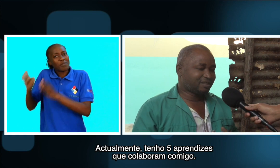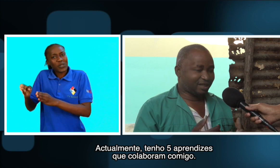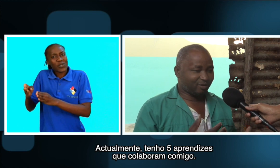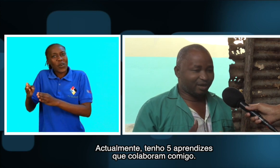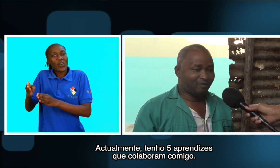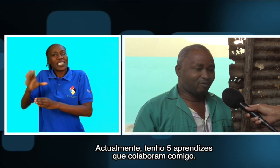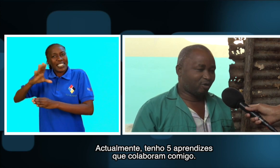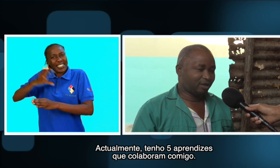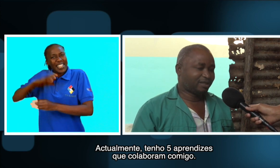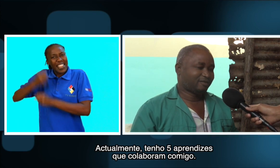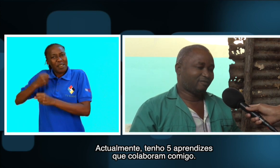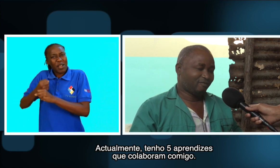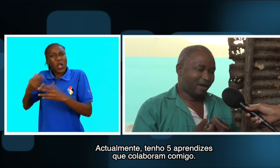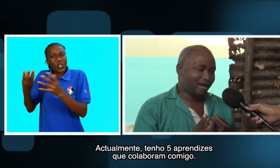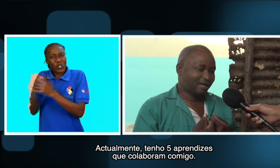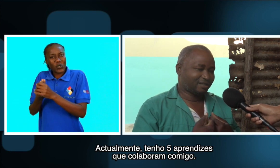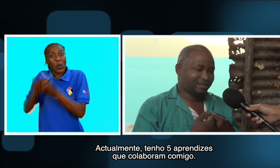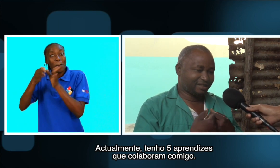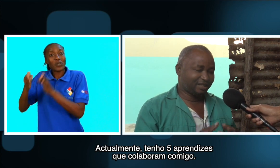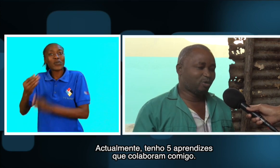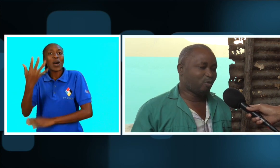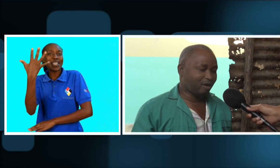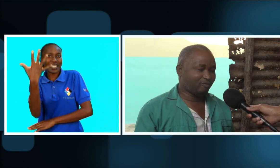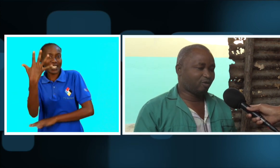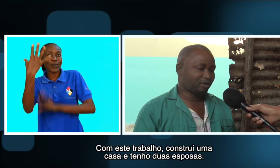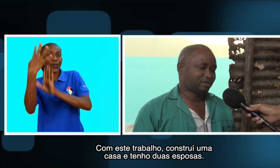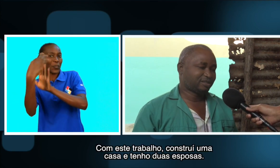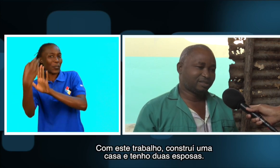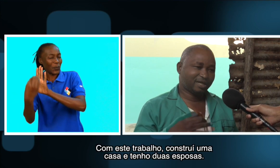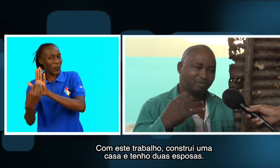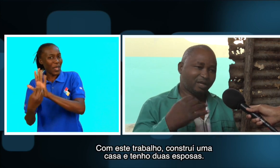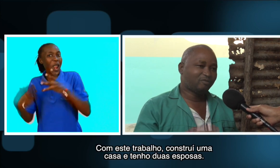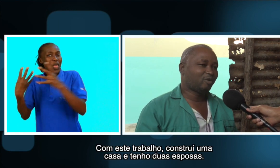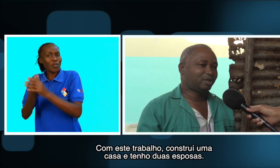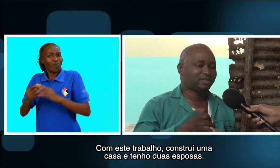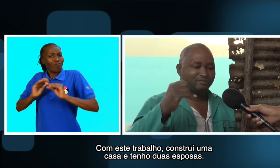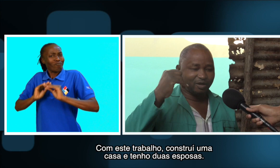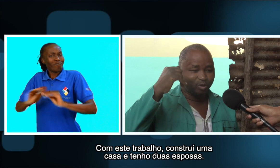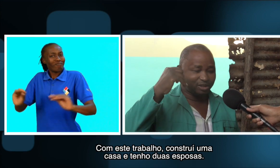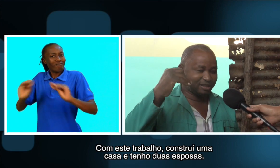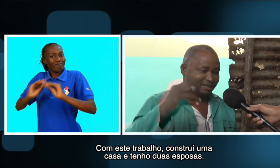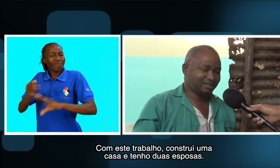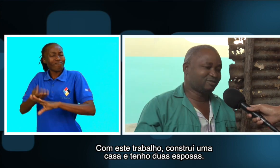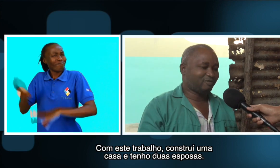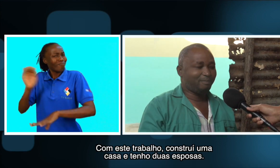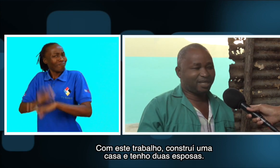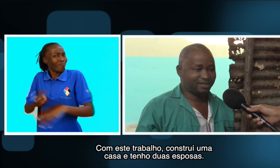tenho cinco aprendizes que colaboram comigo. Com este trabalho, construí uma casa e tenho duas com a parte.